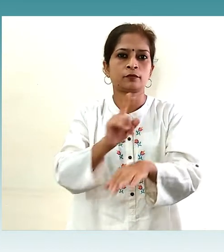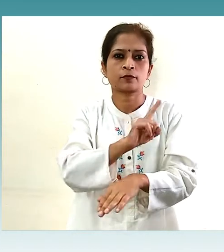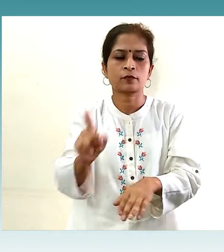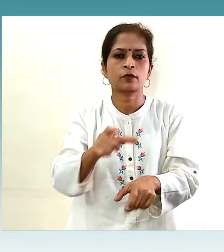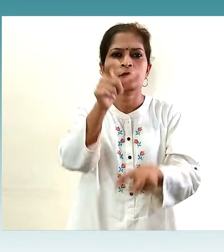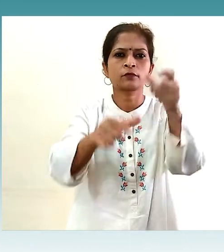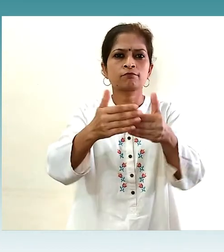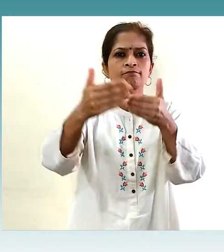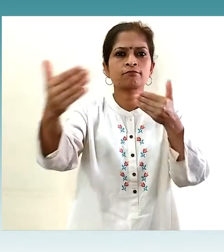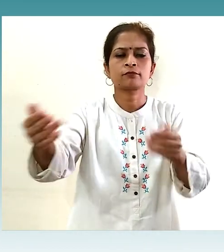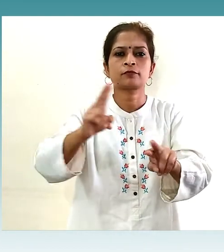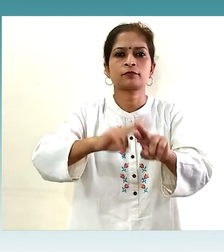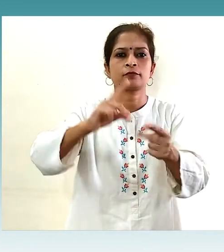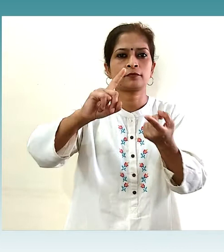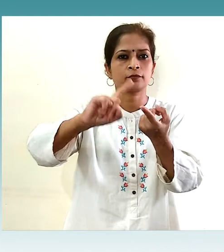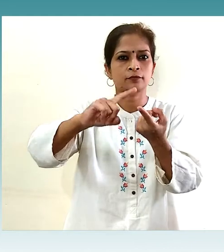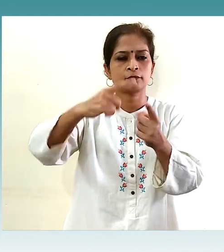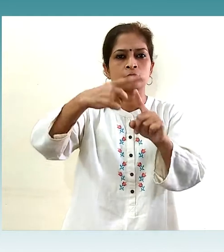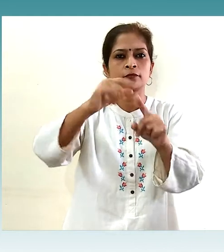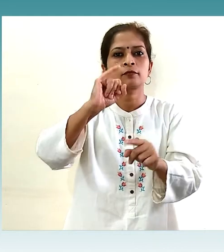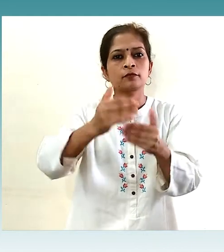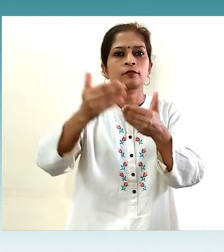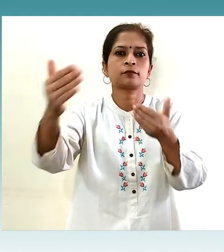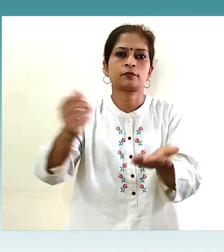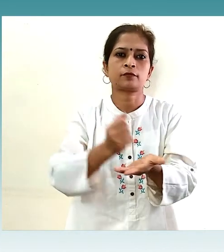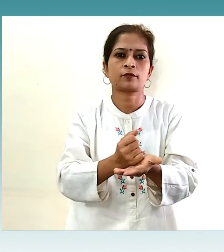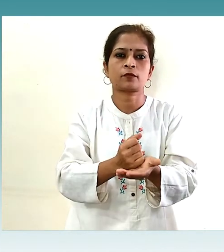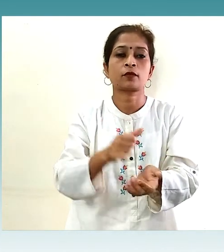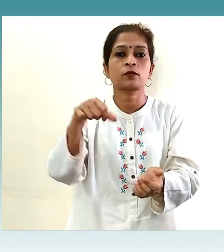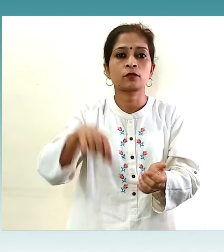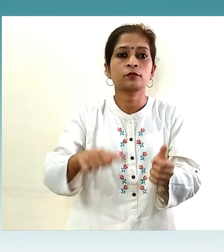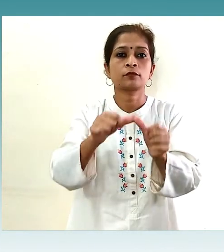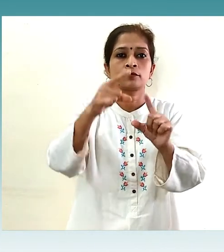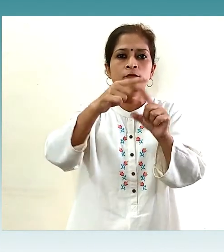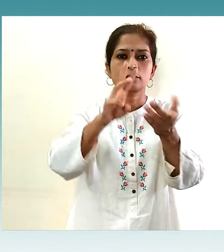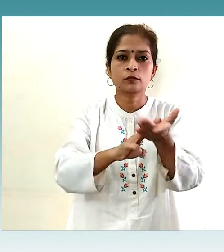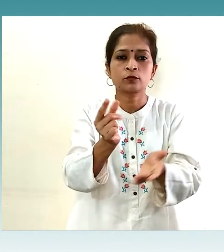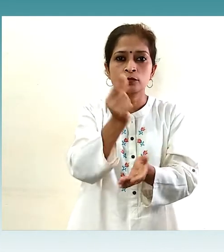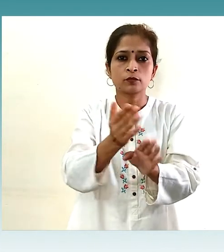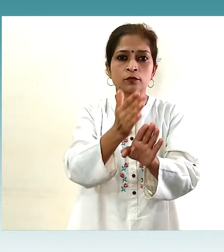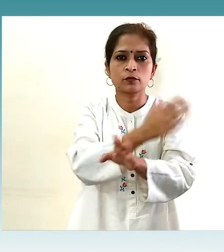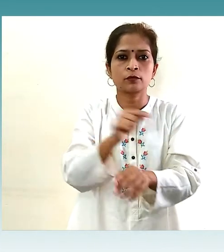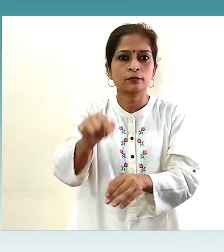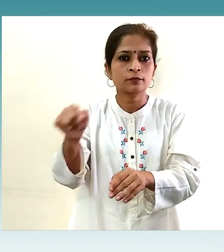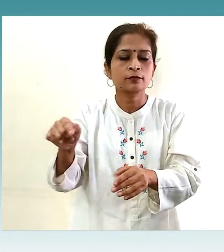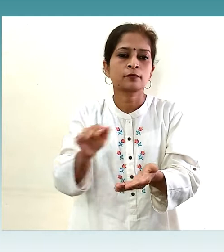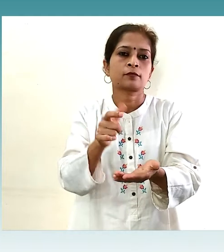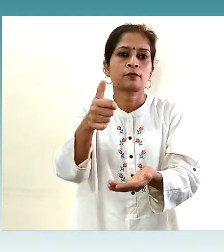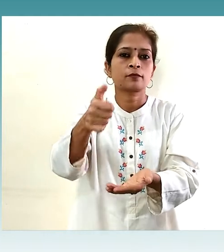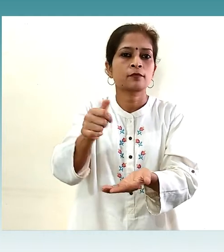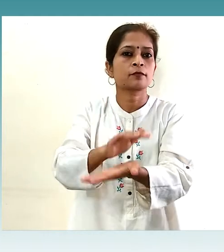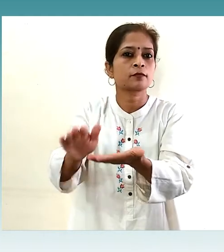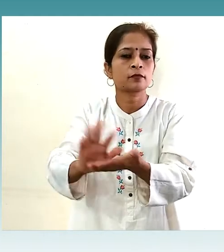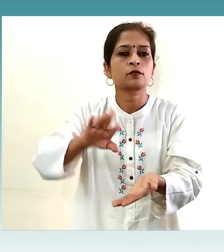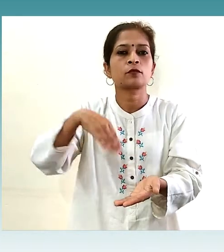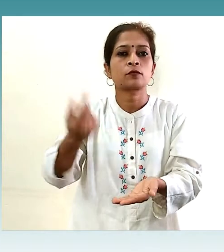फुट की दूरी बना कर रखें और हाँ, ATM इस्तिमाल करने से पहले ATM का की बोर्ड सैनिटाइज करें पैसा निकाल कर